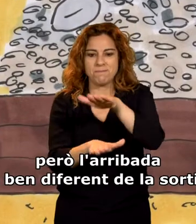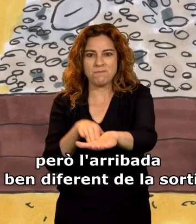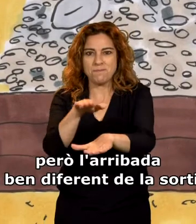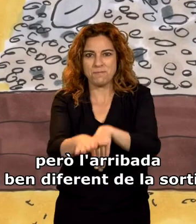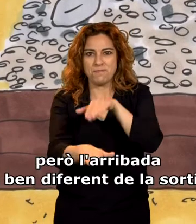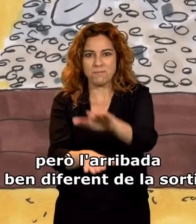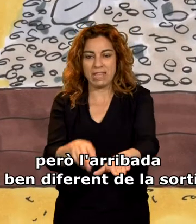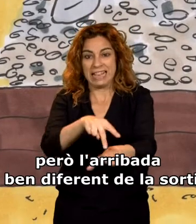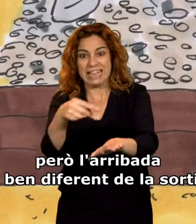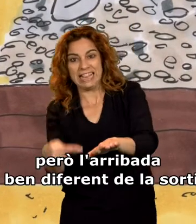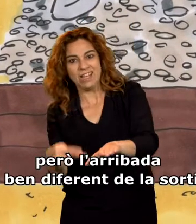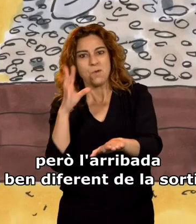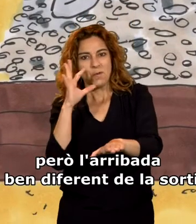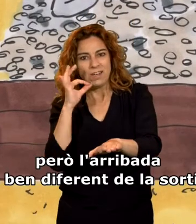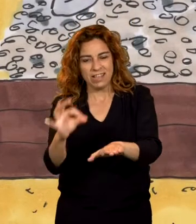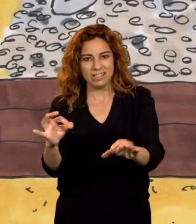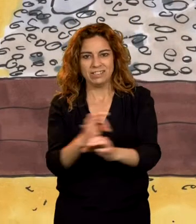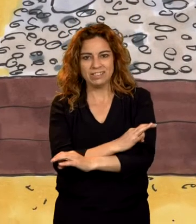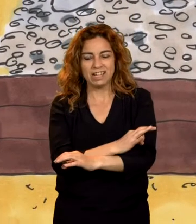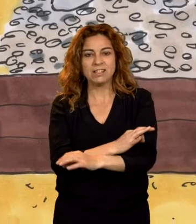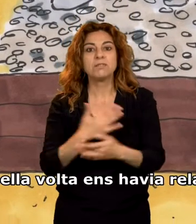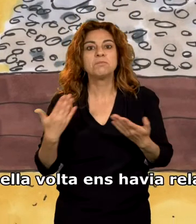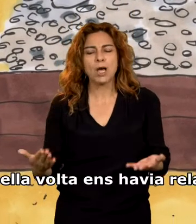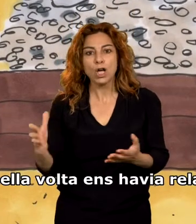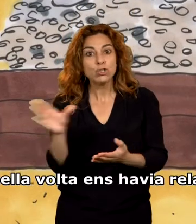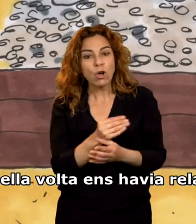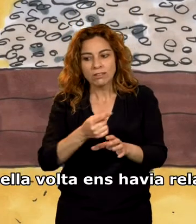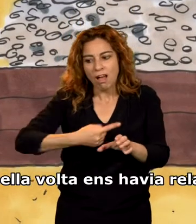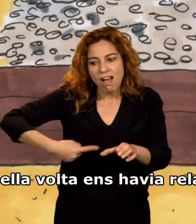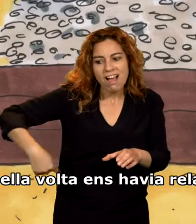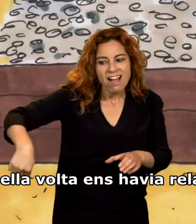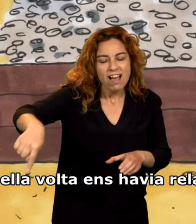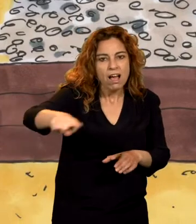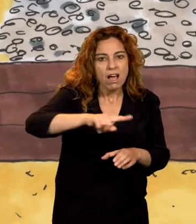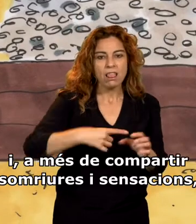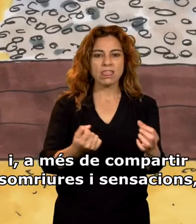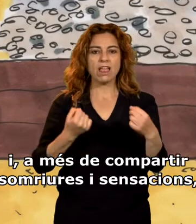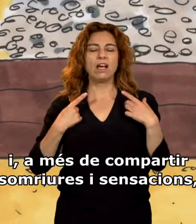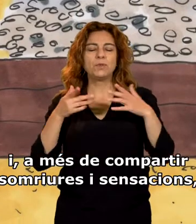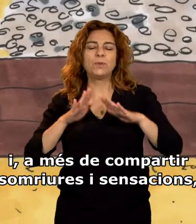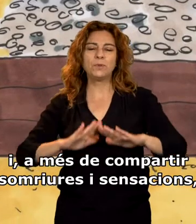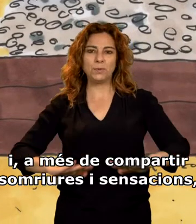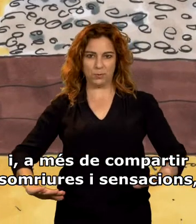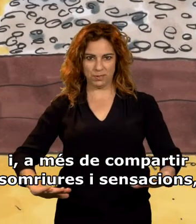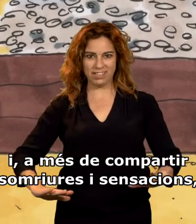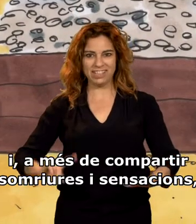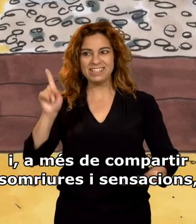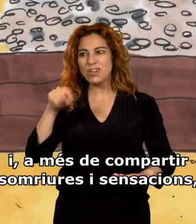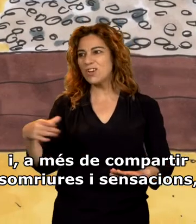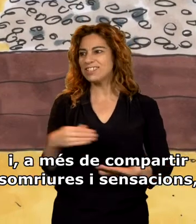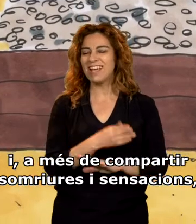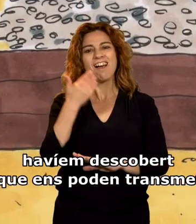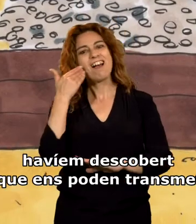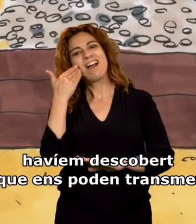però l'arribada era ben diferent de la sortida. Aquella volta ens havia relaxat i a més de compartir somriures i